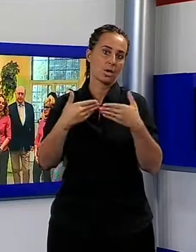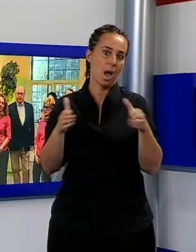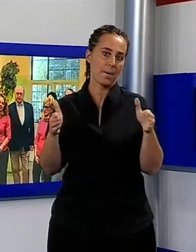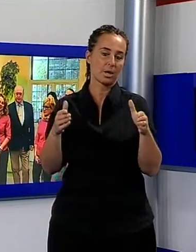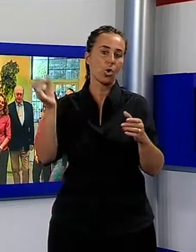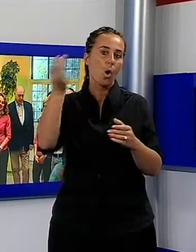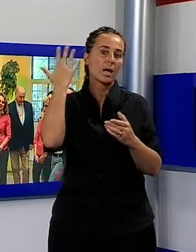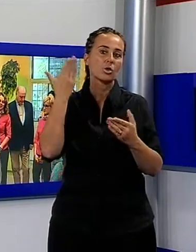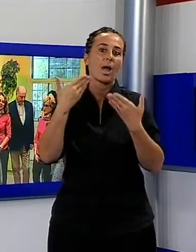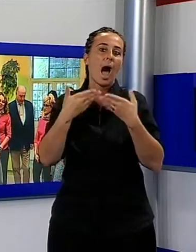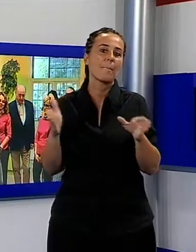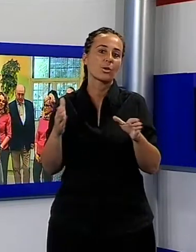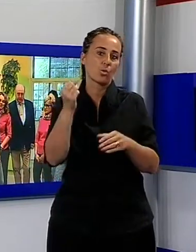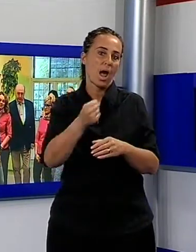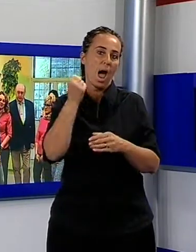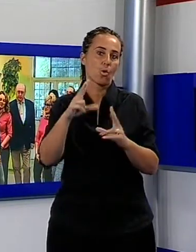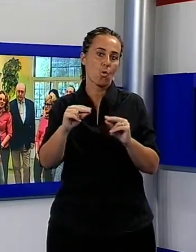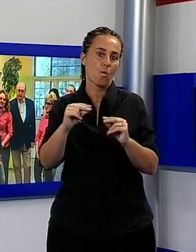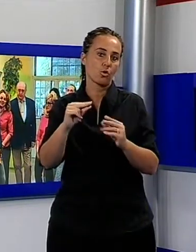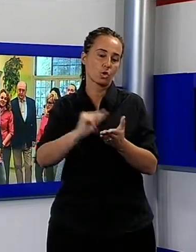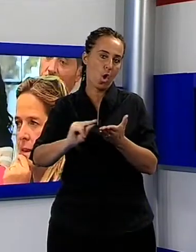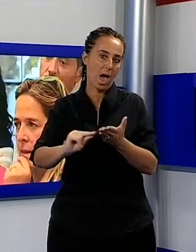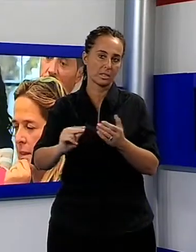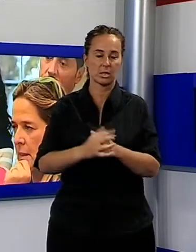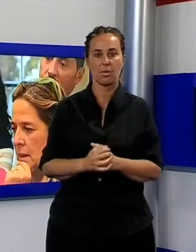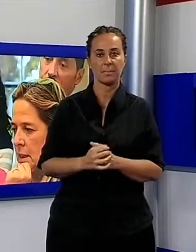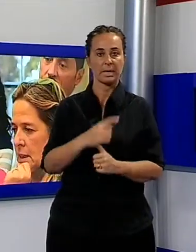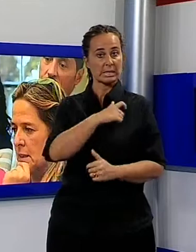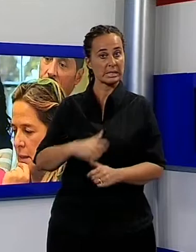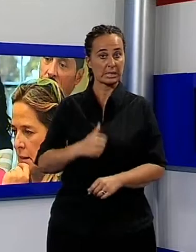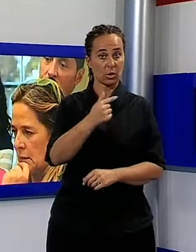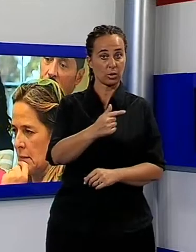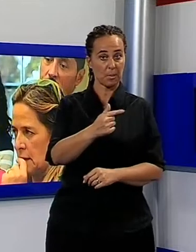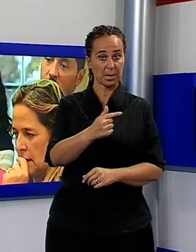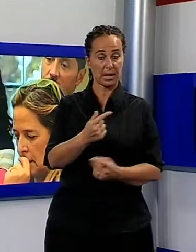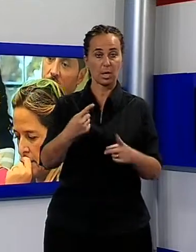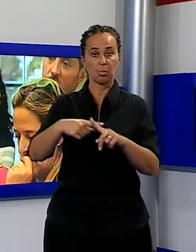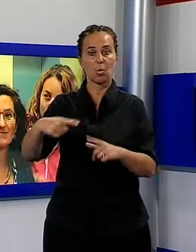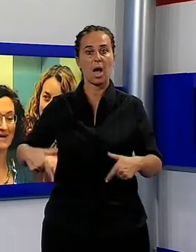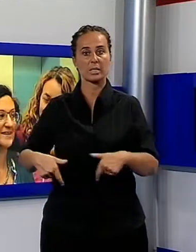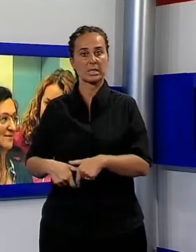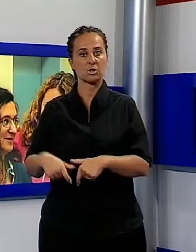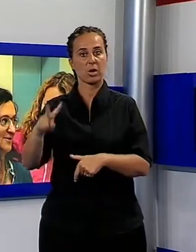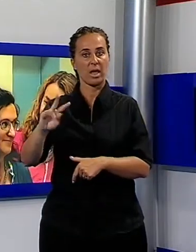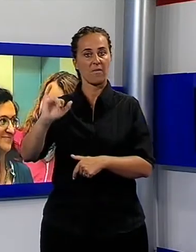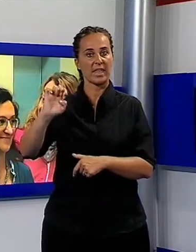educativo, la struttura è stata visitata dal sindaco Tambellini e dall'assessore alla formazione l'area vietina. I lavori,